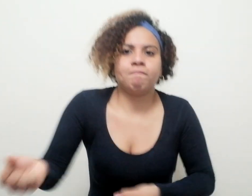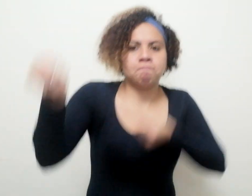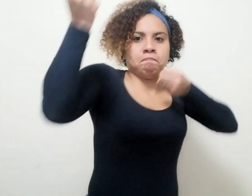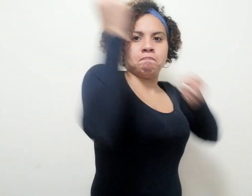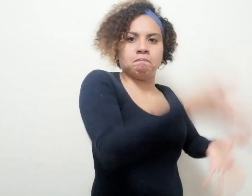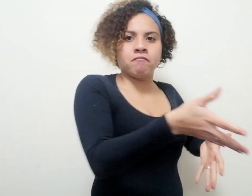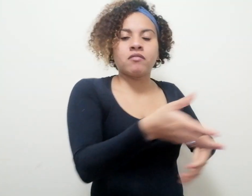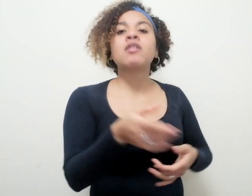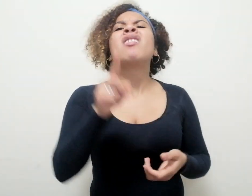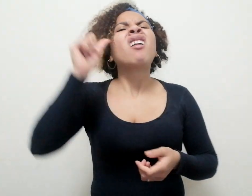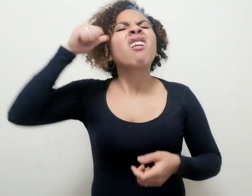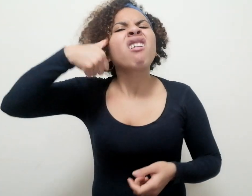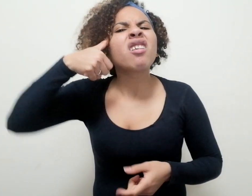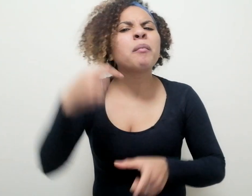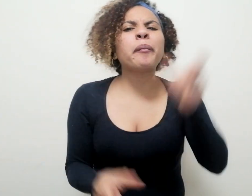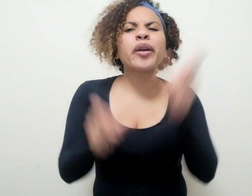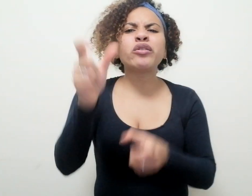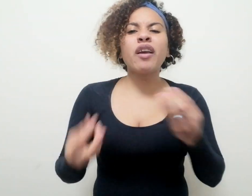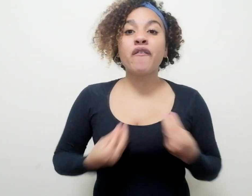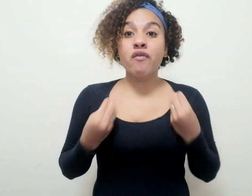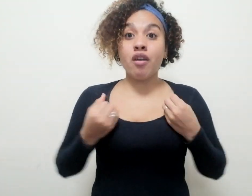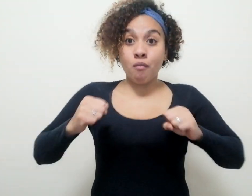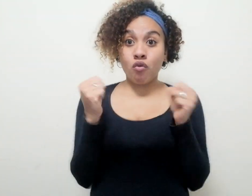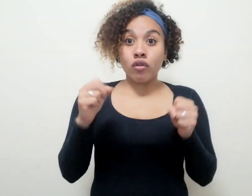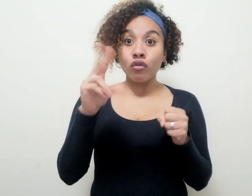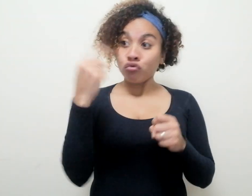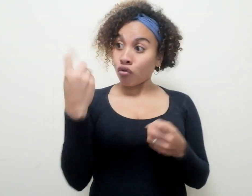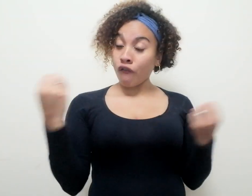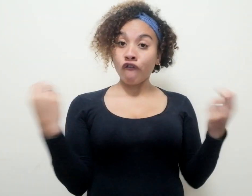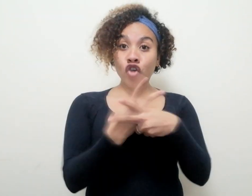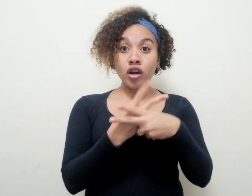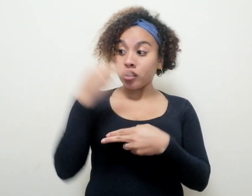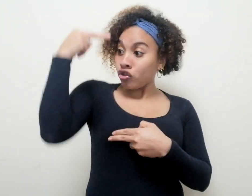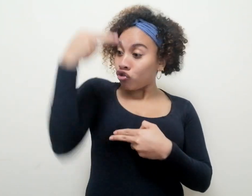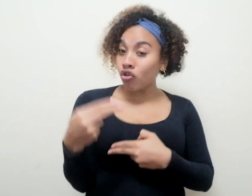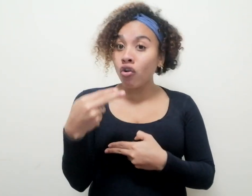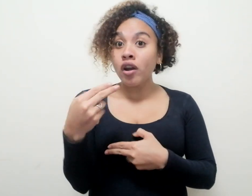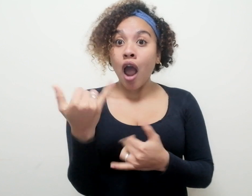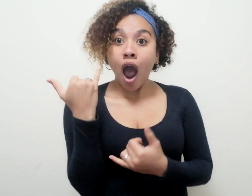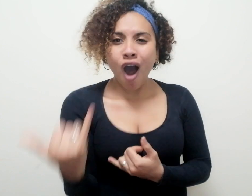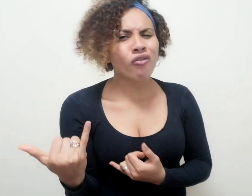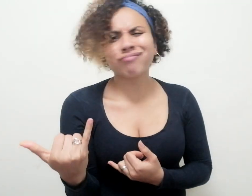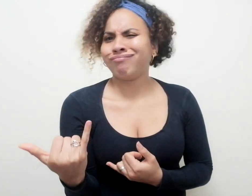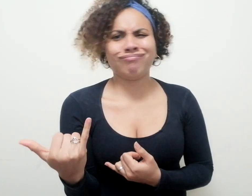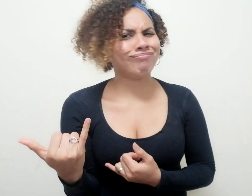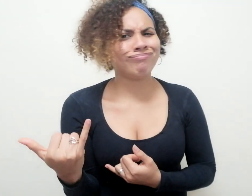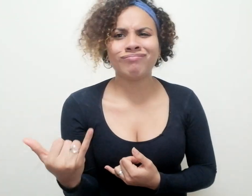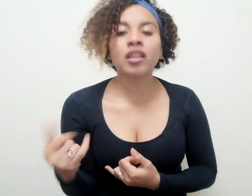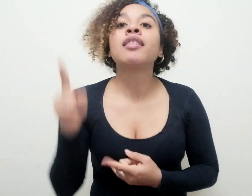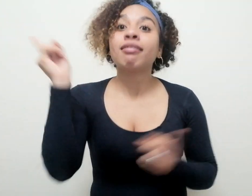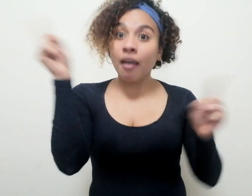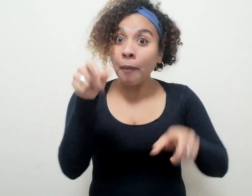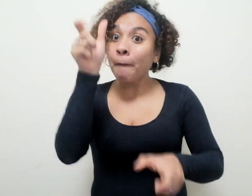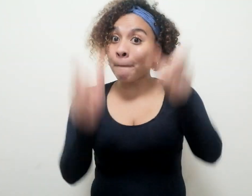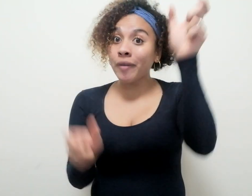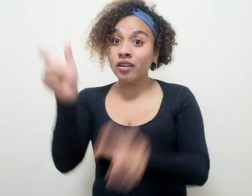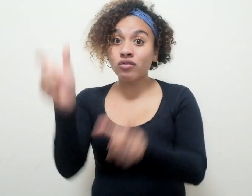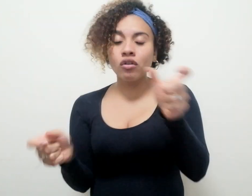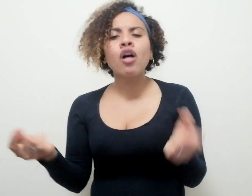recordarle a los bogotanos, no solo a la violencia de su historia reciente, sino también a las personas que todavía